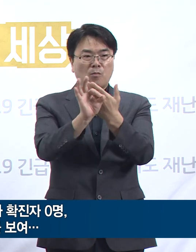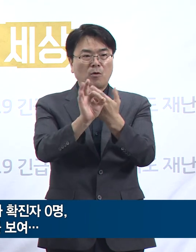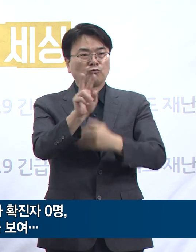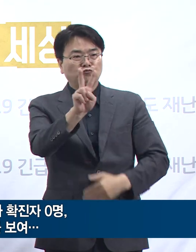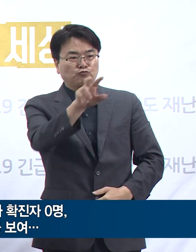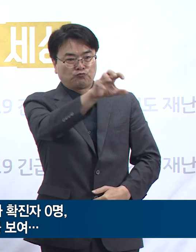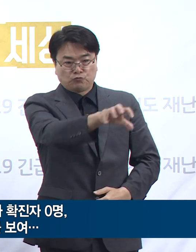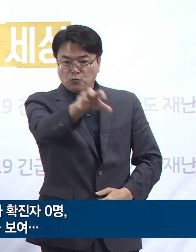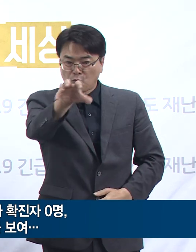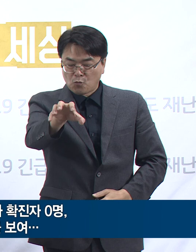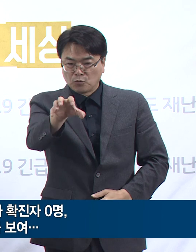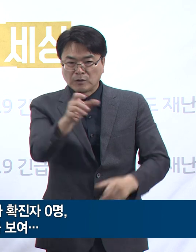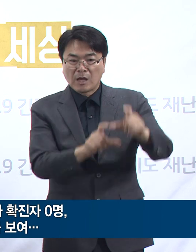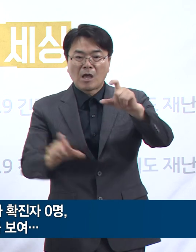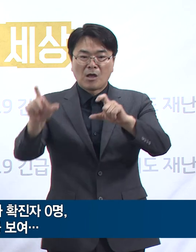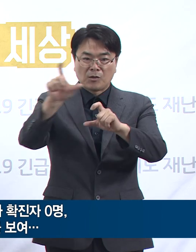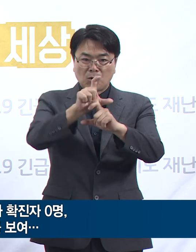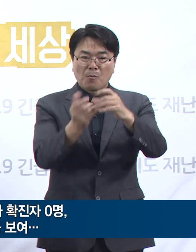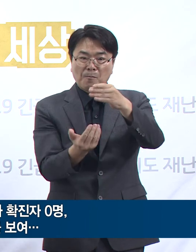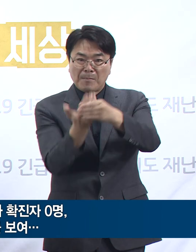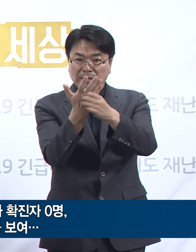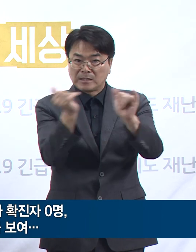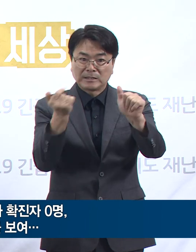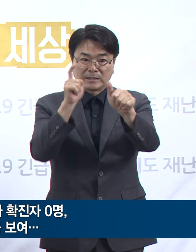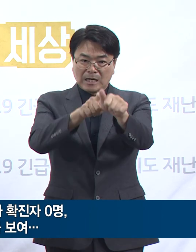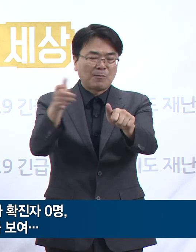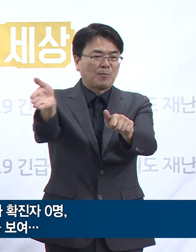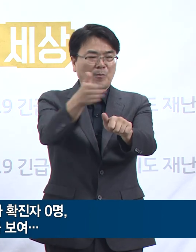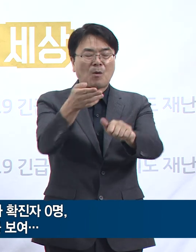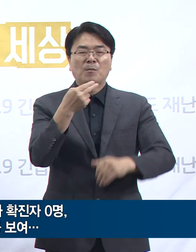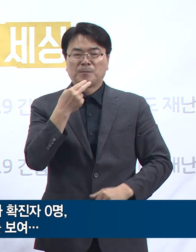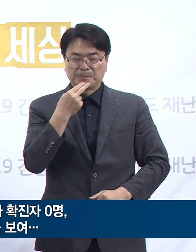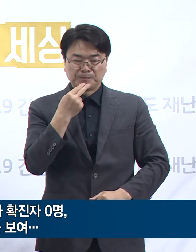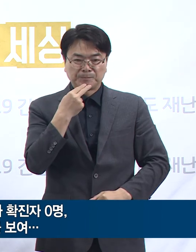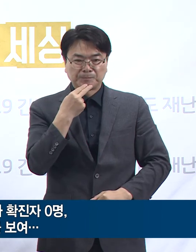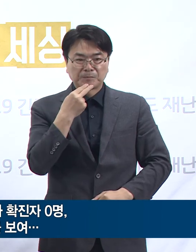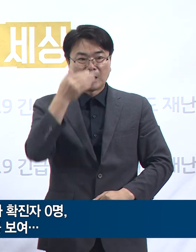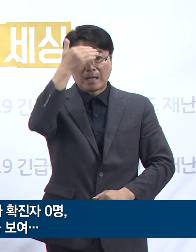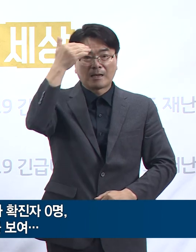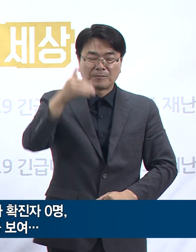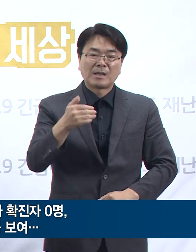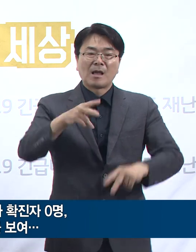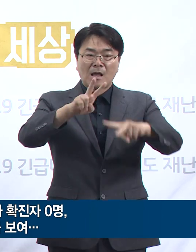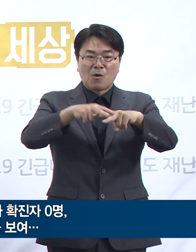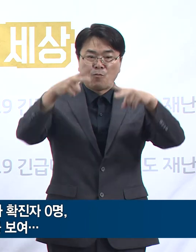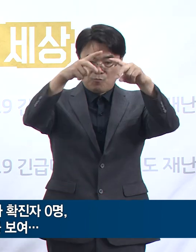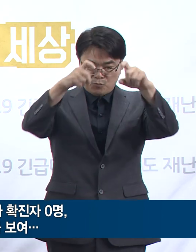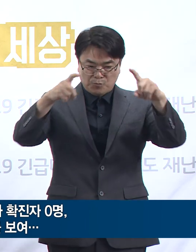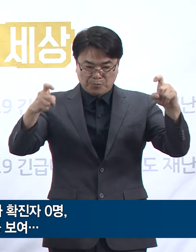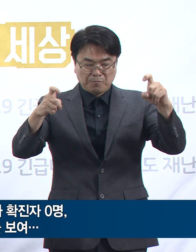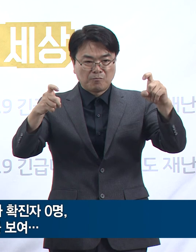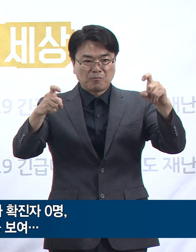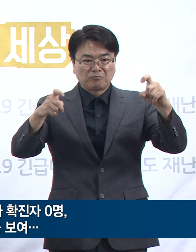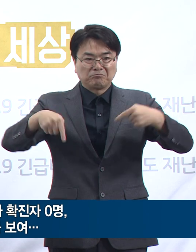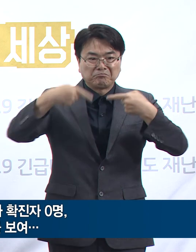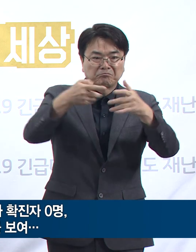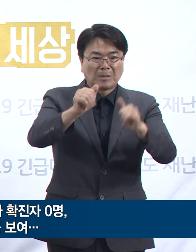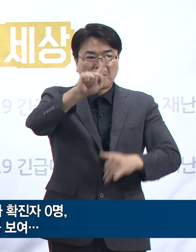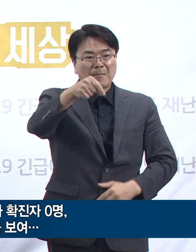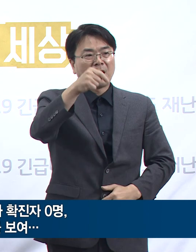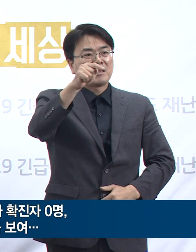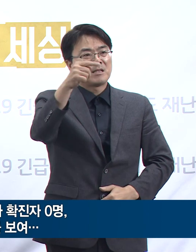관련 추가 확진자는 발생하지 않았습니다. 광화문 집회 관련해서는 검사 대상 14,505명 중 8